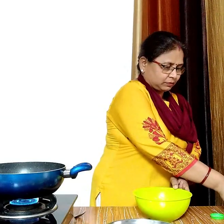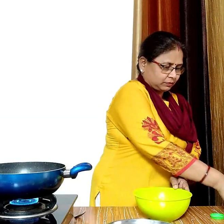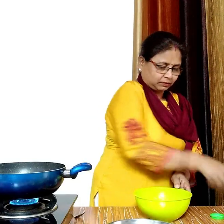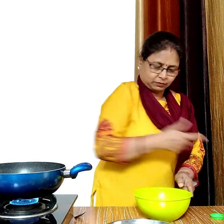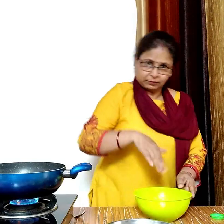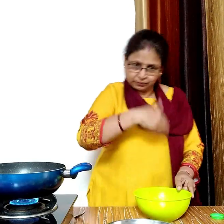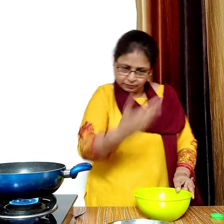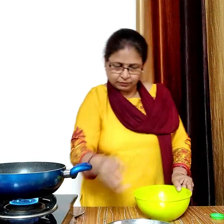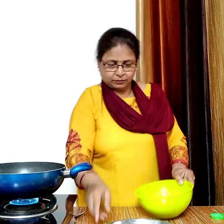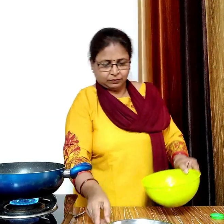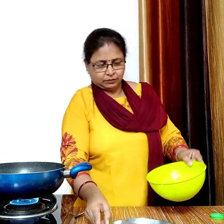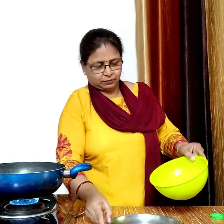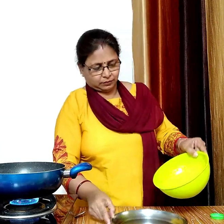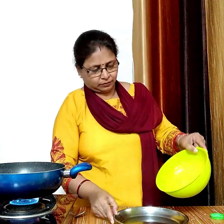अब बैटर को प्लेट में निकाल लेंगे